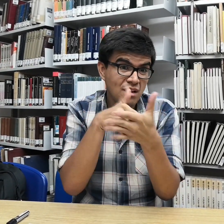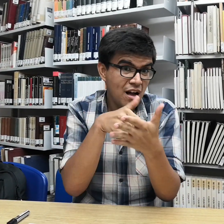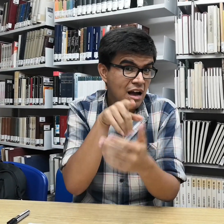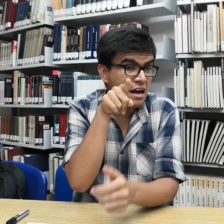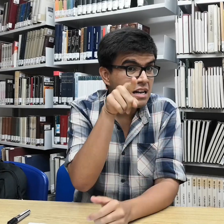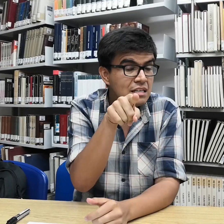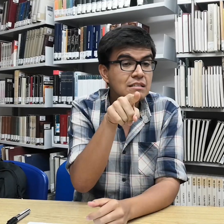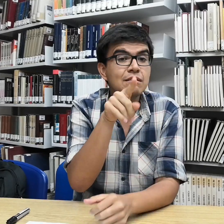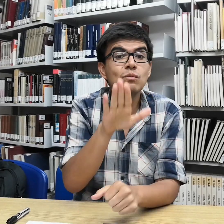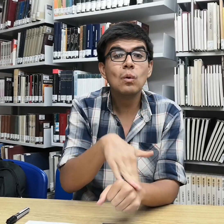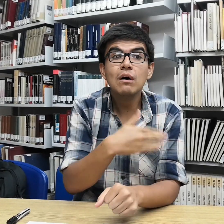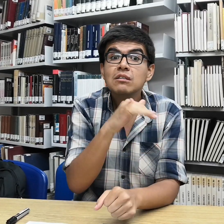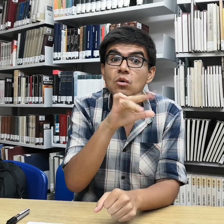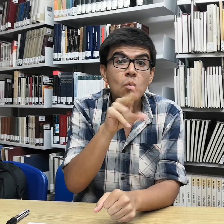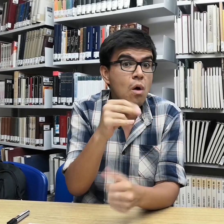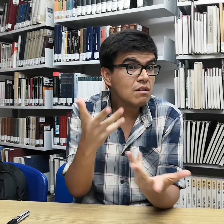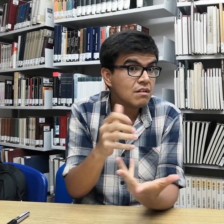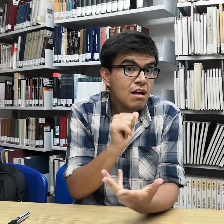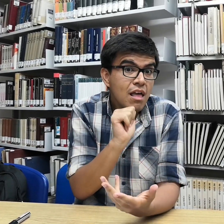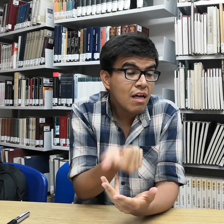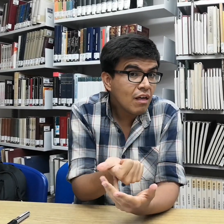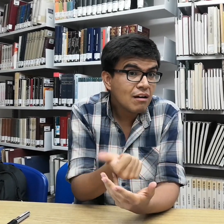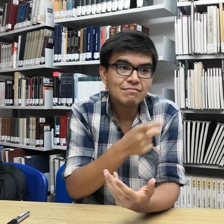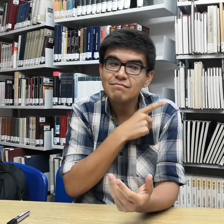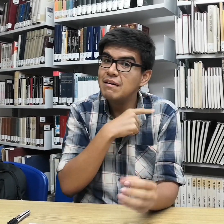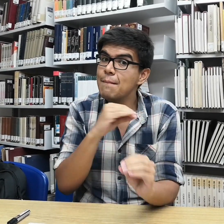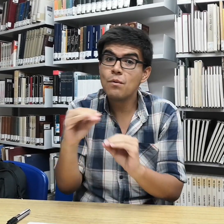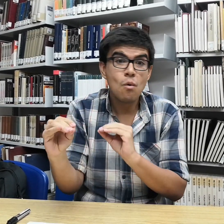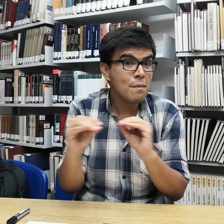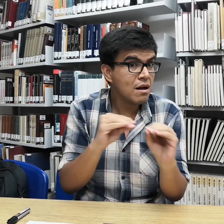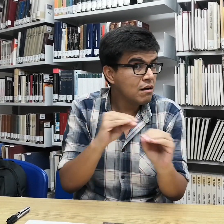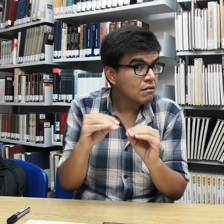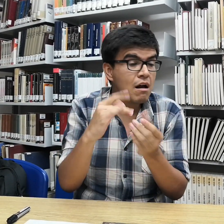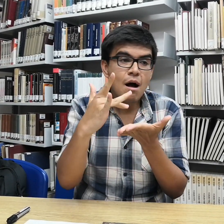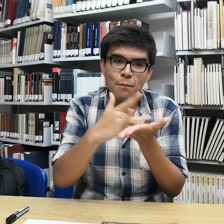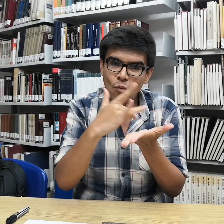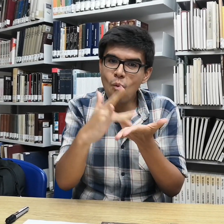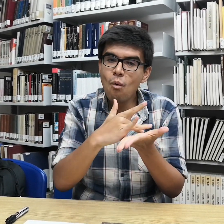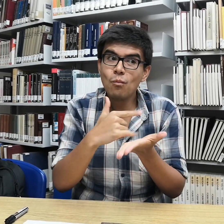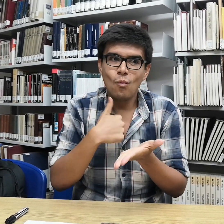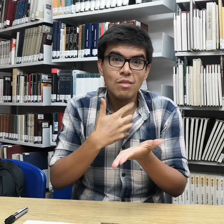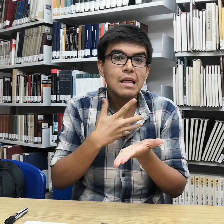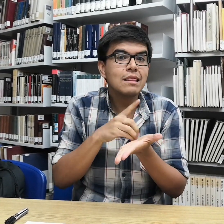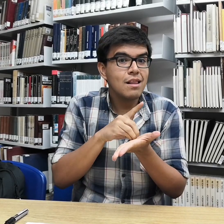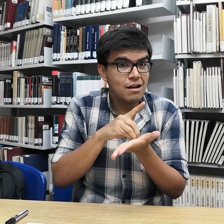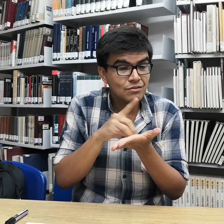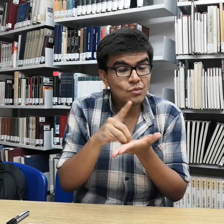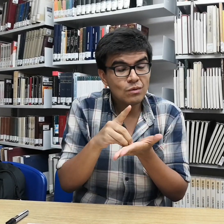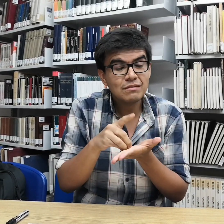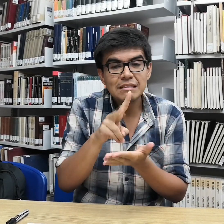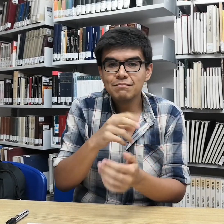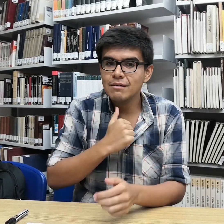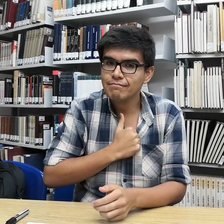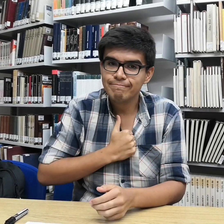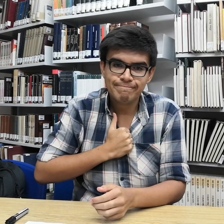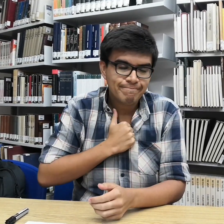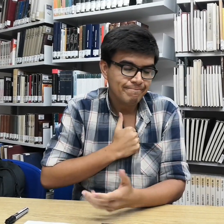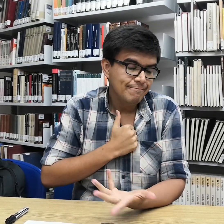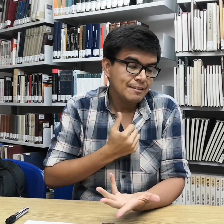Yo he mandado una carta y no han hecho nada. No se han movido en buscar ese apoyo. Es mi derecho. Y me